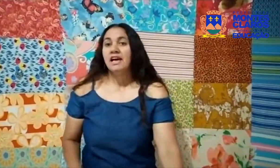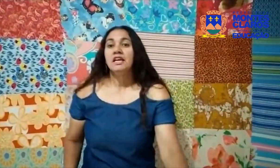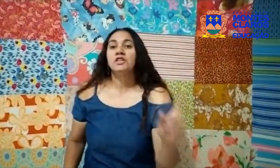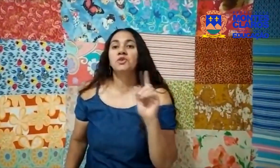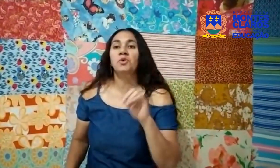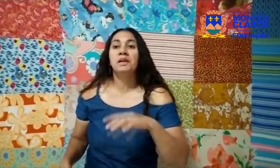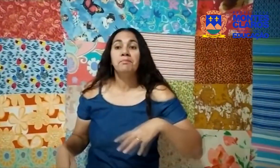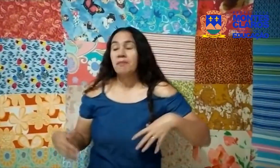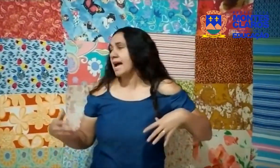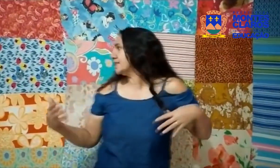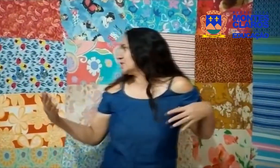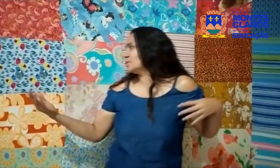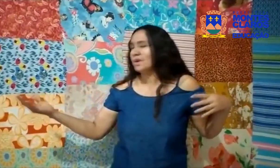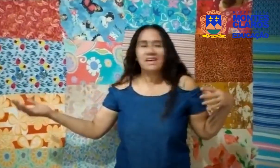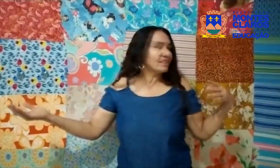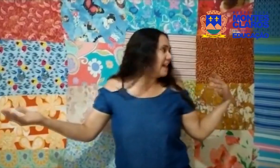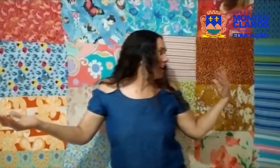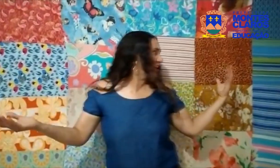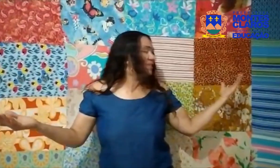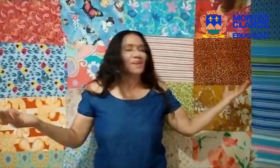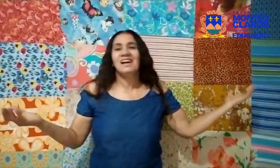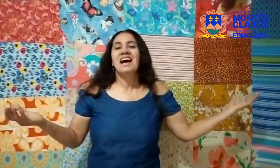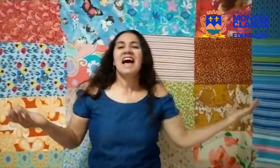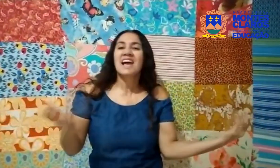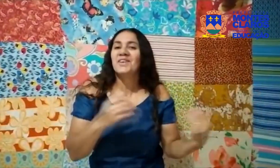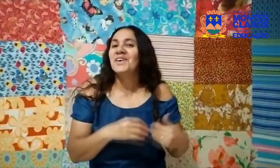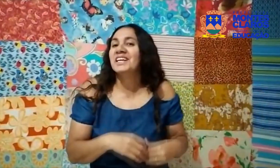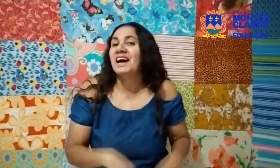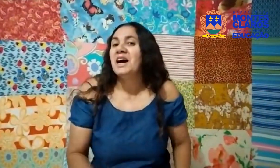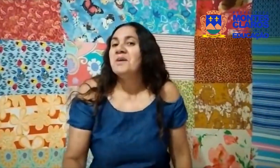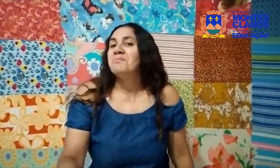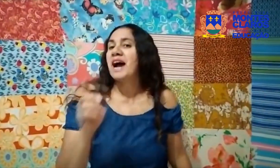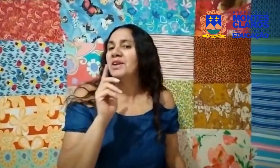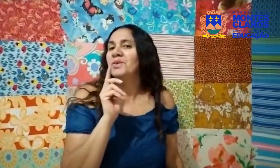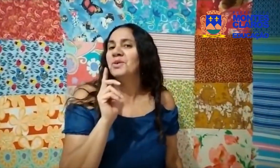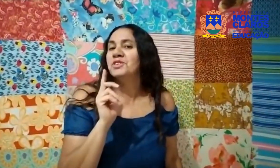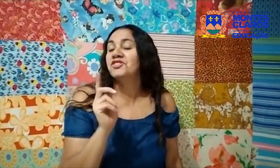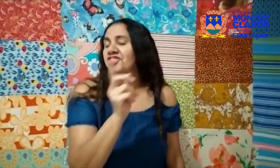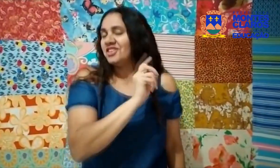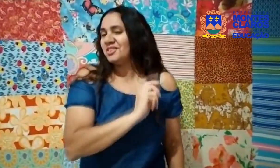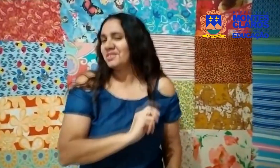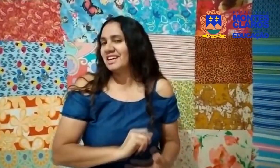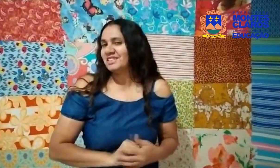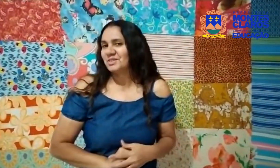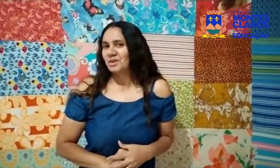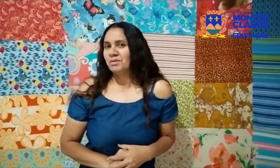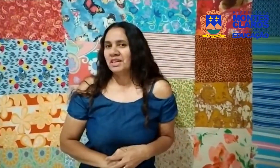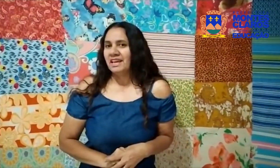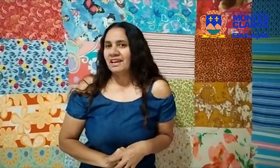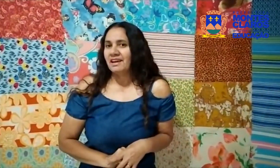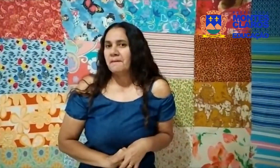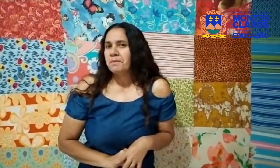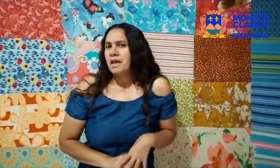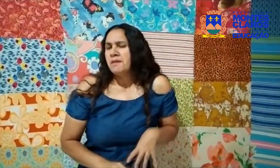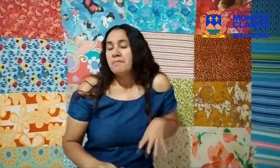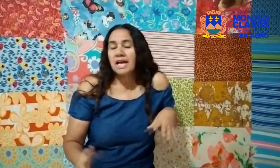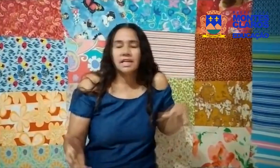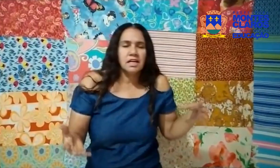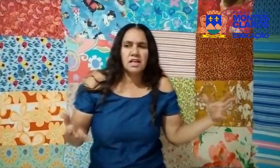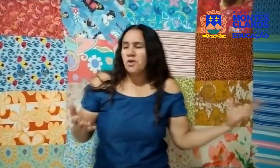Escolha mais um retalho Agora, para o gostinho da sua boneca Mariana